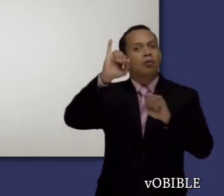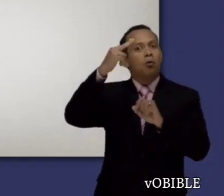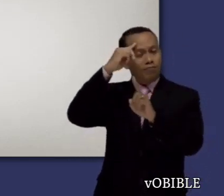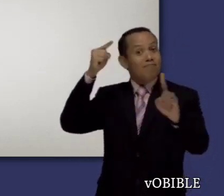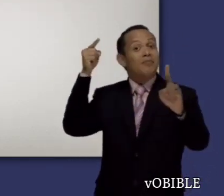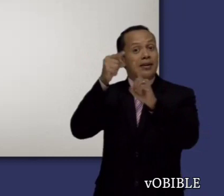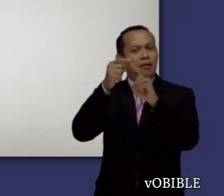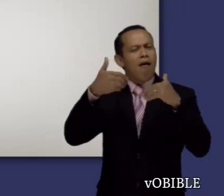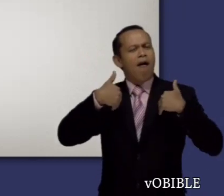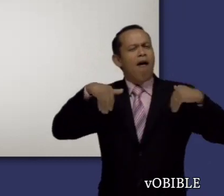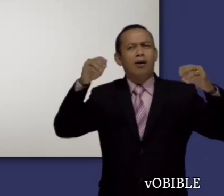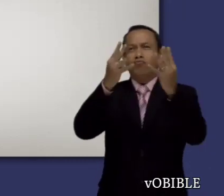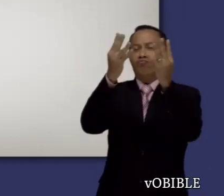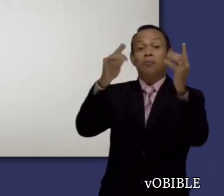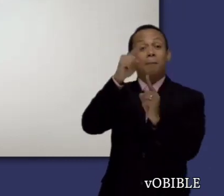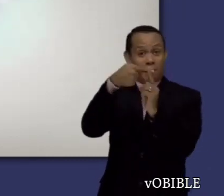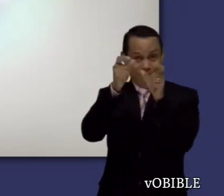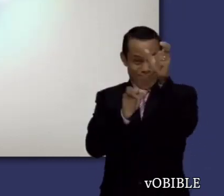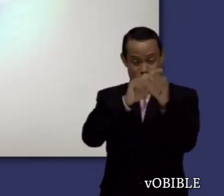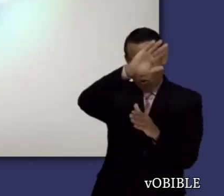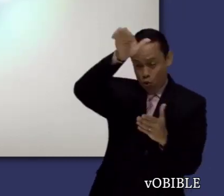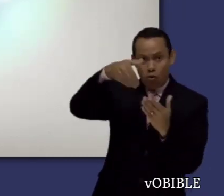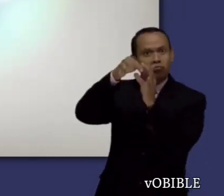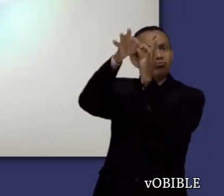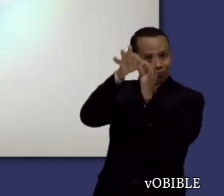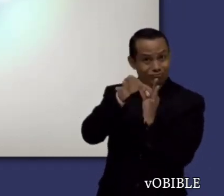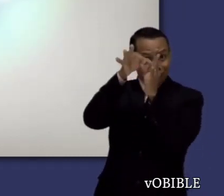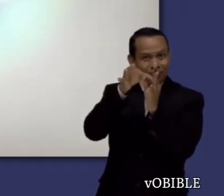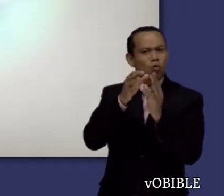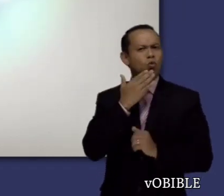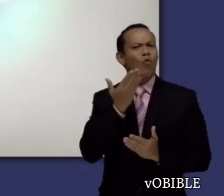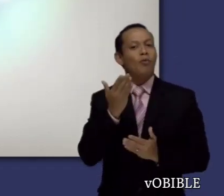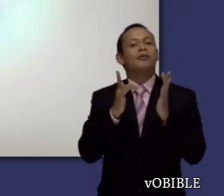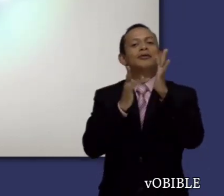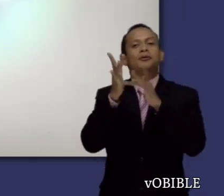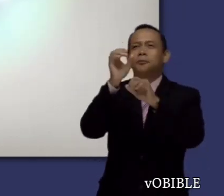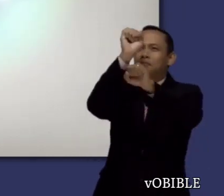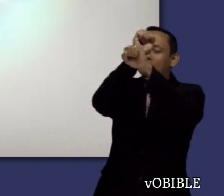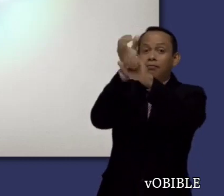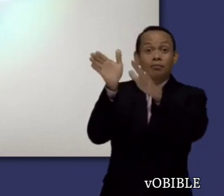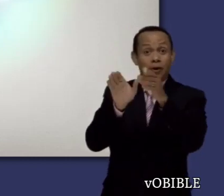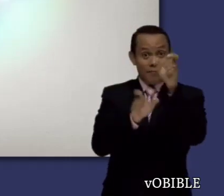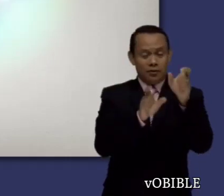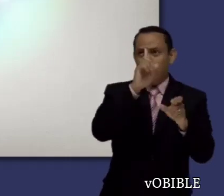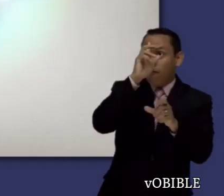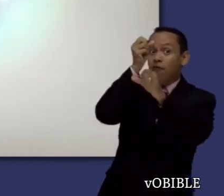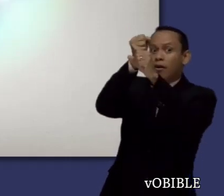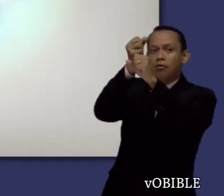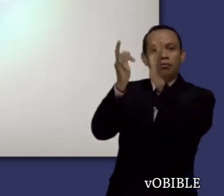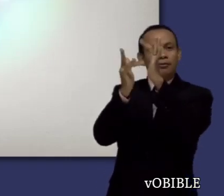El capítulo 1 destaca que Dios se propuso establecer una administración, un sistema para organizar su casa.